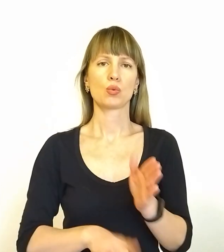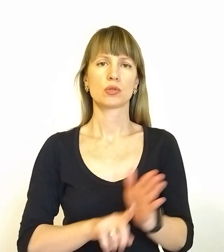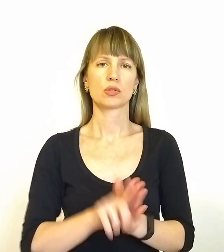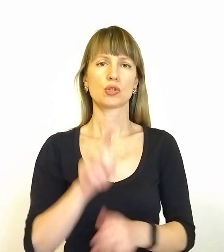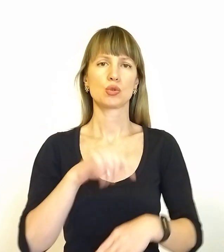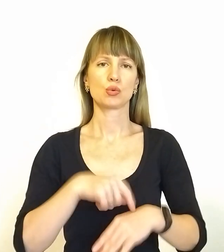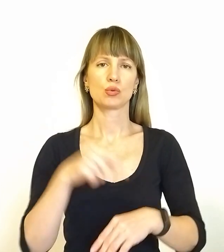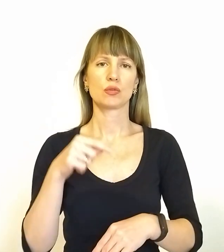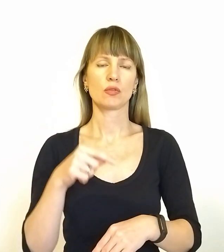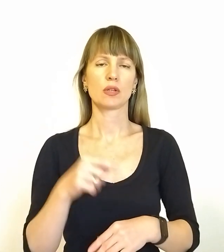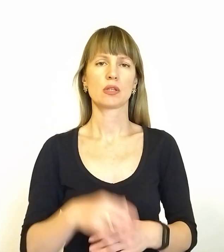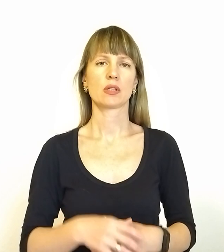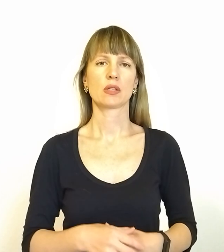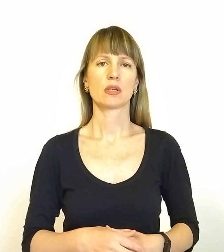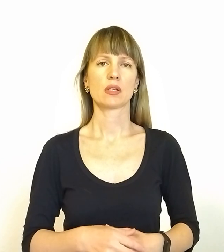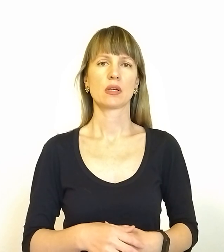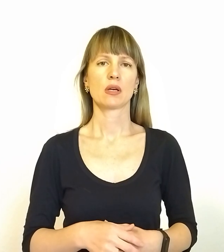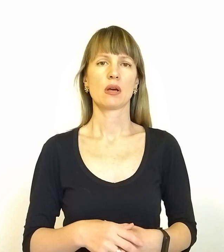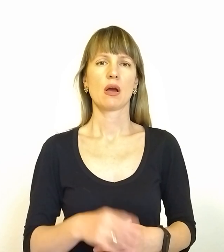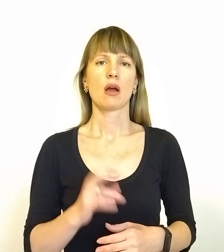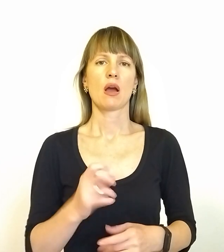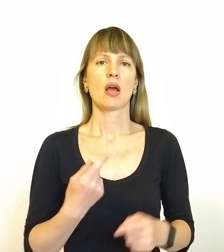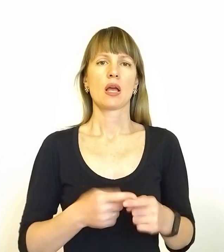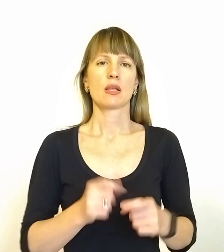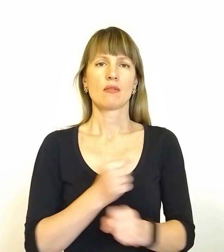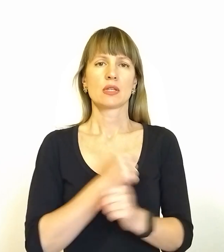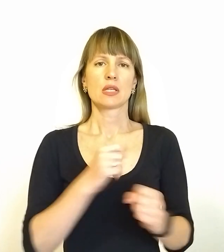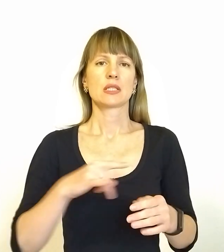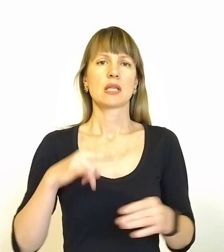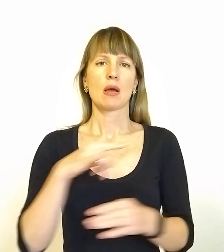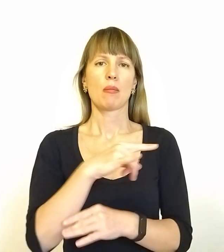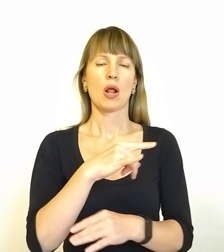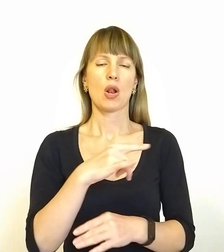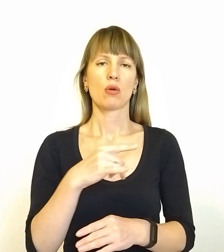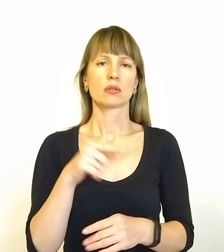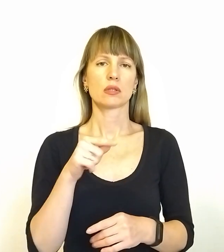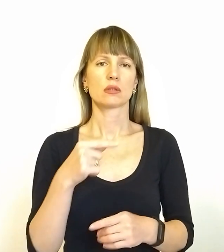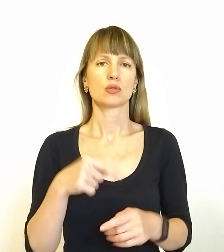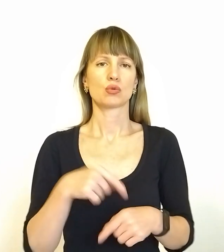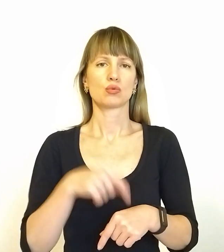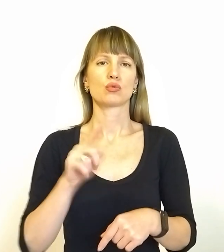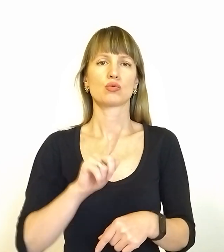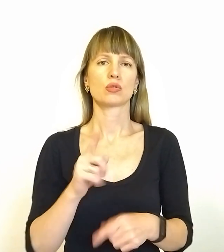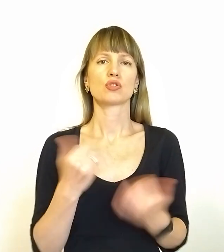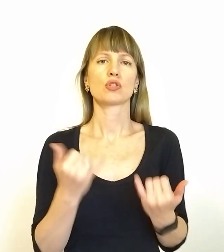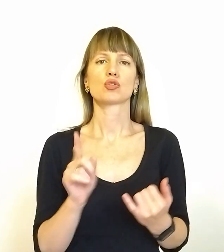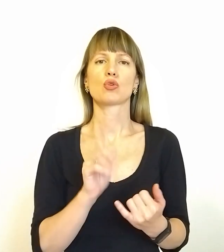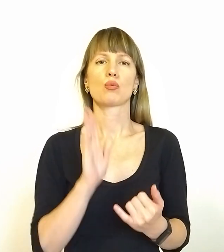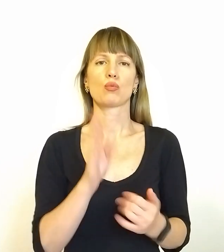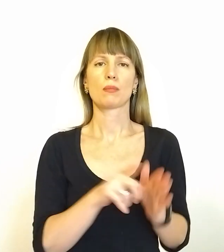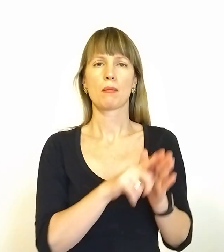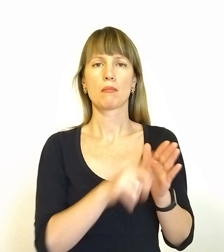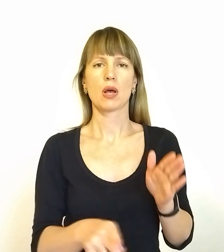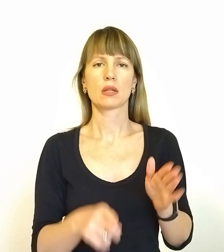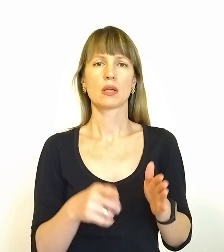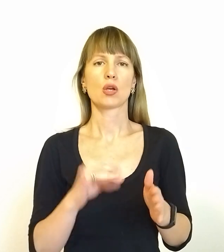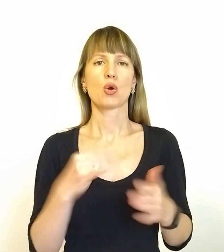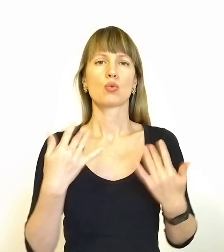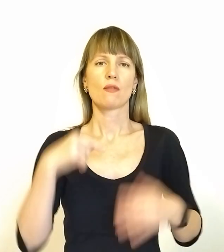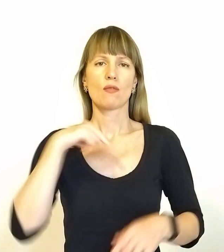почувствувати. Так як ці взриви, от самоліт вже пролетає, ти розумієш, що зараз щось прилетить. І волі-неволі вже зжимаєшся,